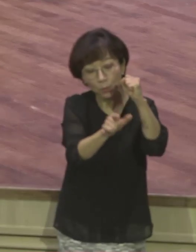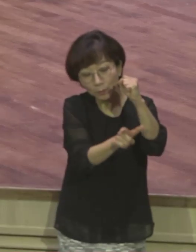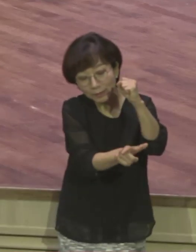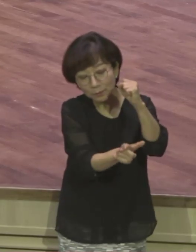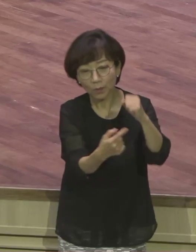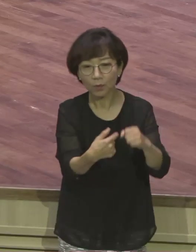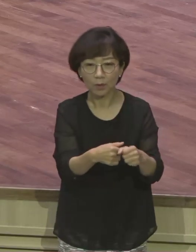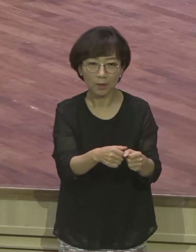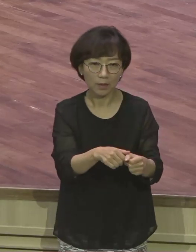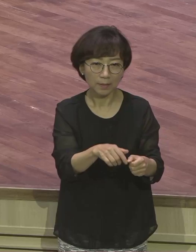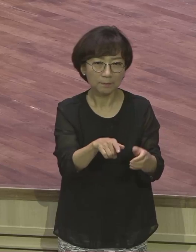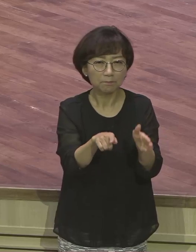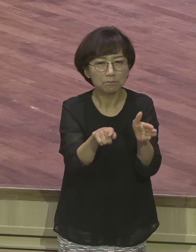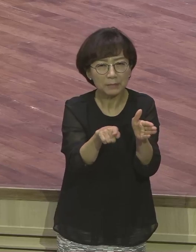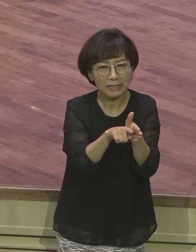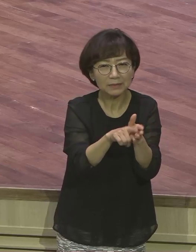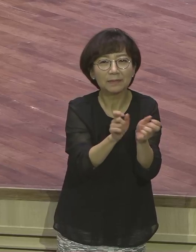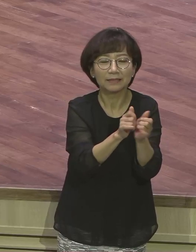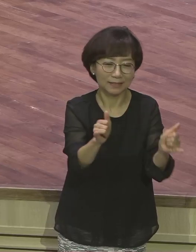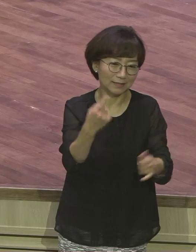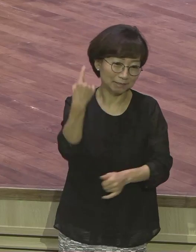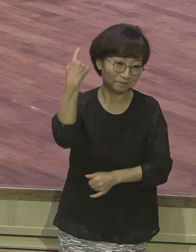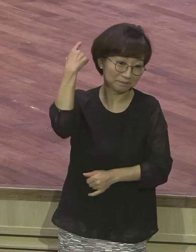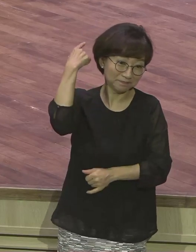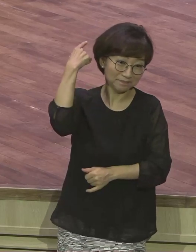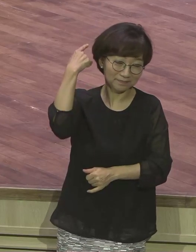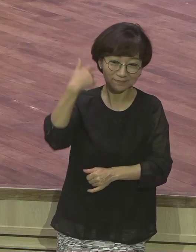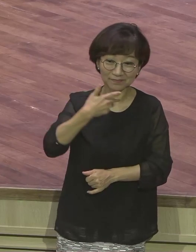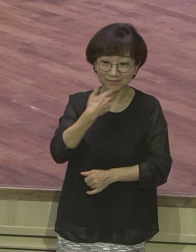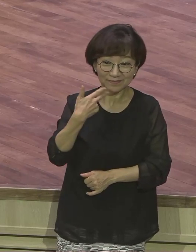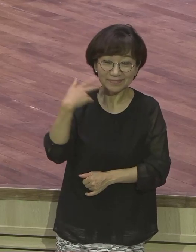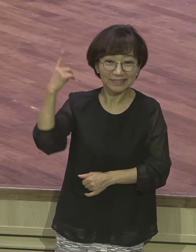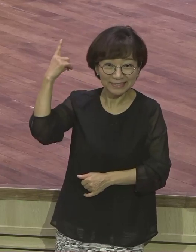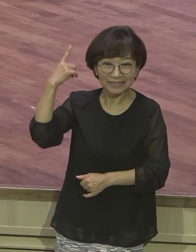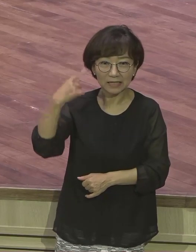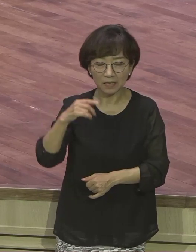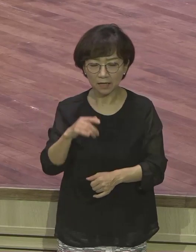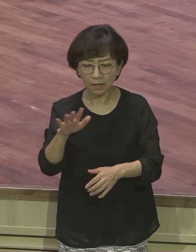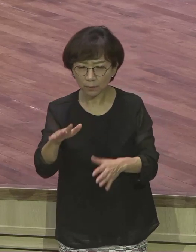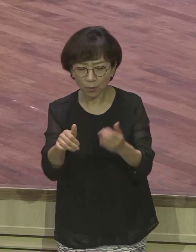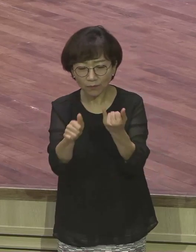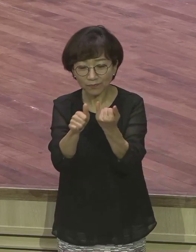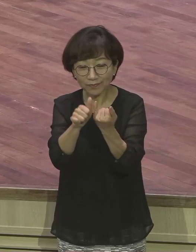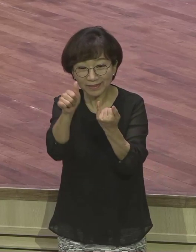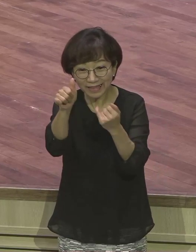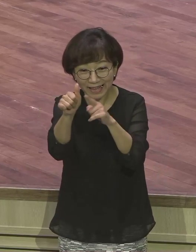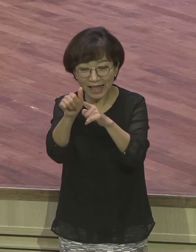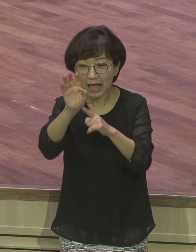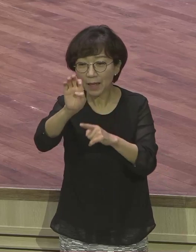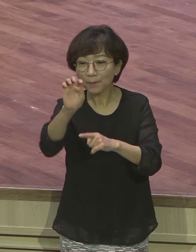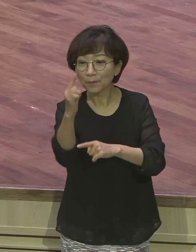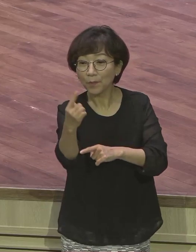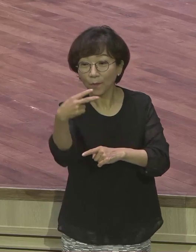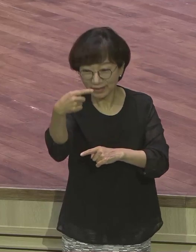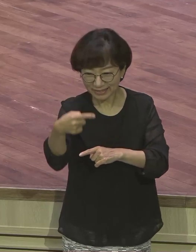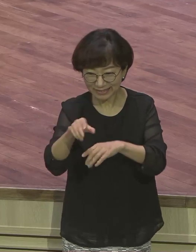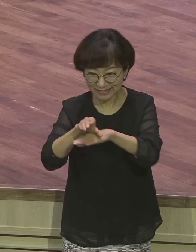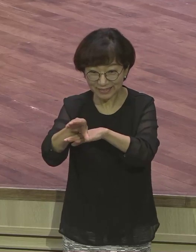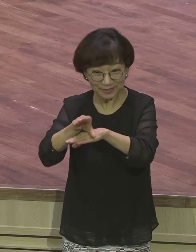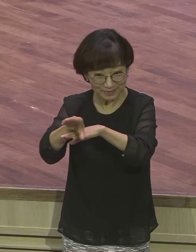사람 그렇게 적어놨어요. 무슨 말인가 합니까? 이 포드가 말이지요. 헨리 포드가 이 자동차를